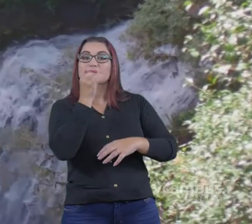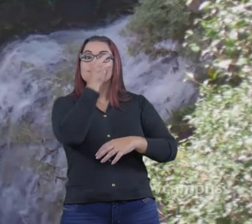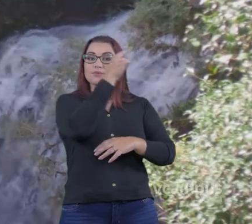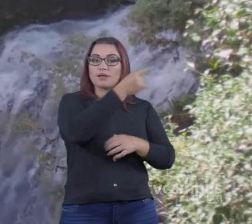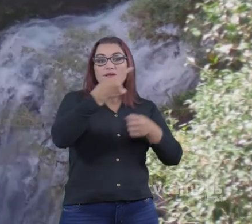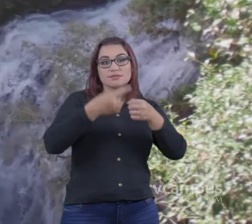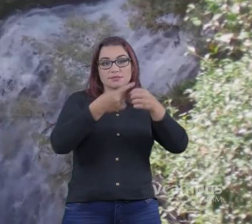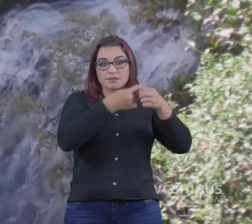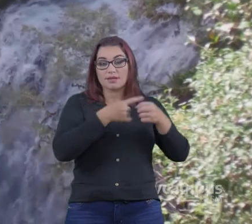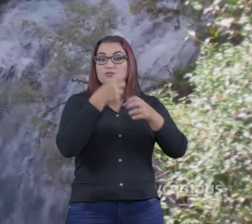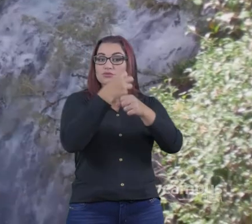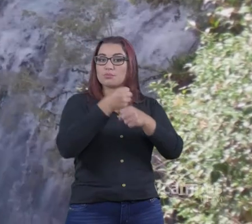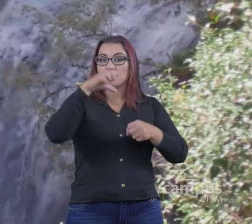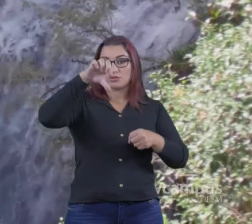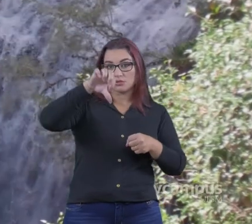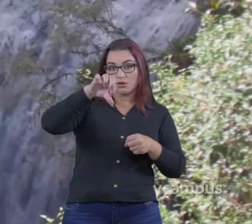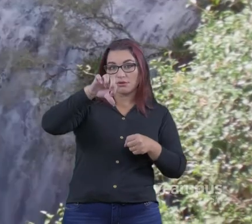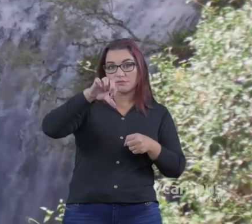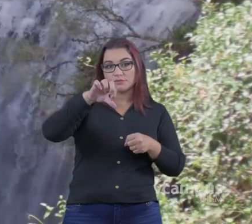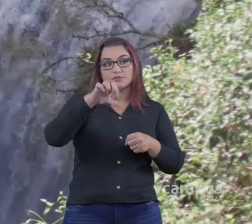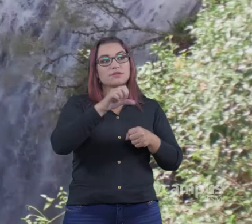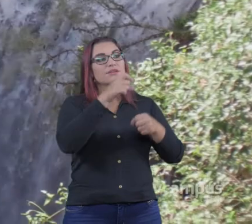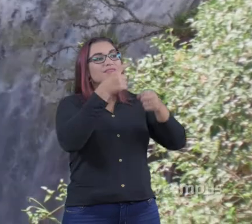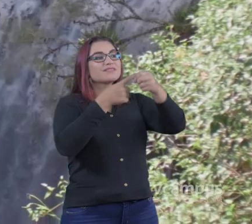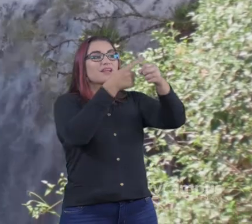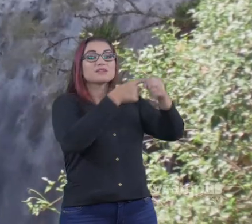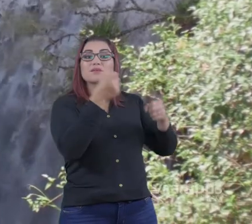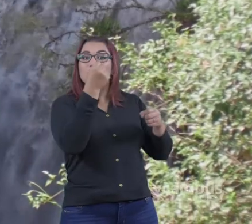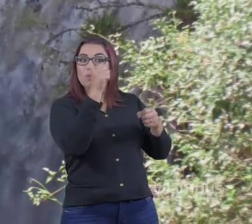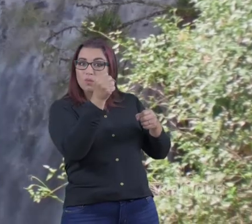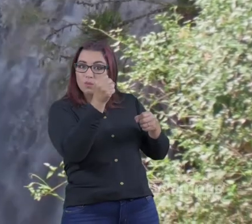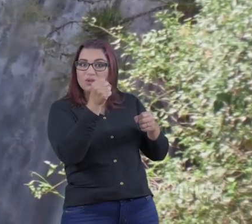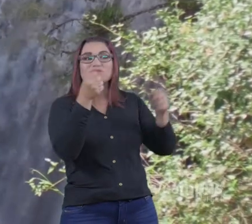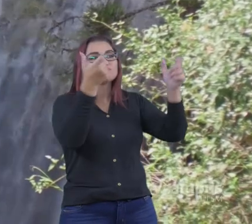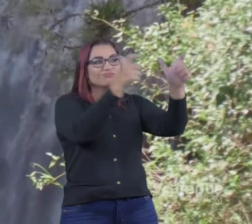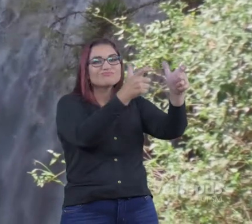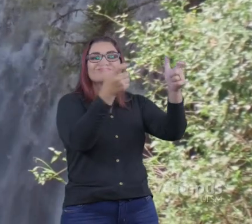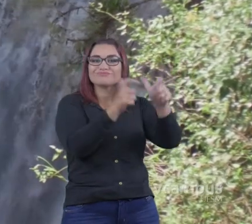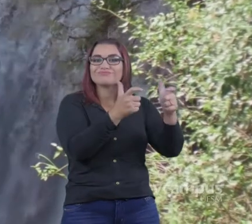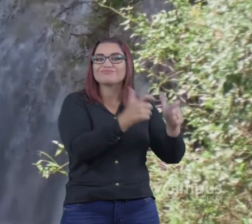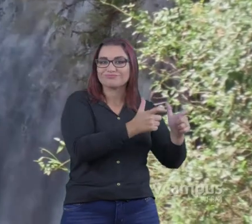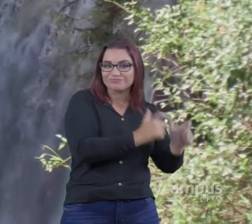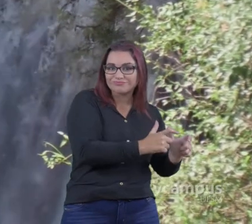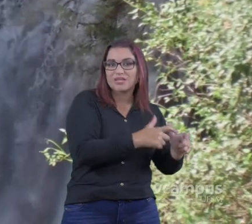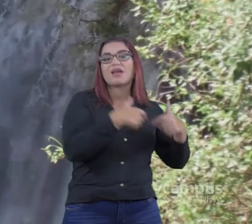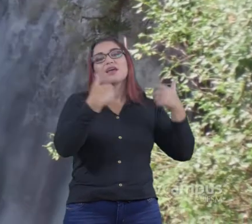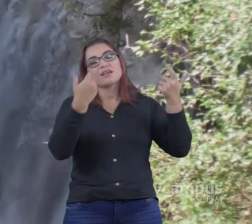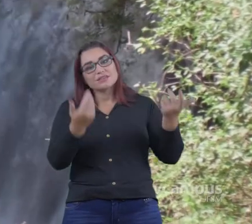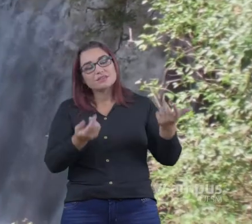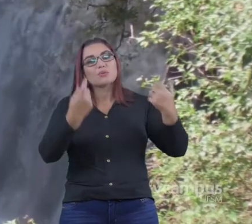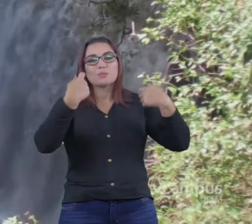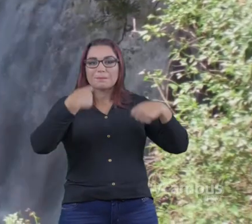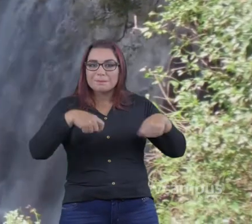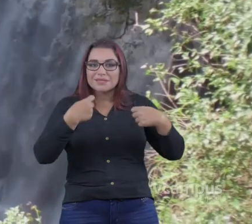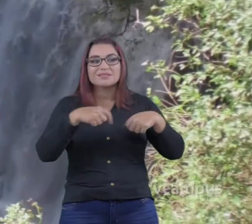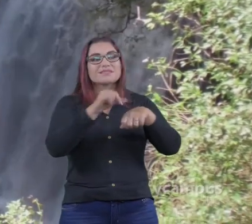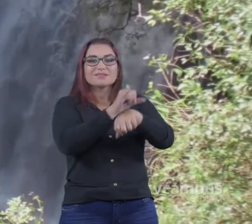nove municípios da Quarta Colônia, oito tiveram redução da sua população no último censo Então, são territórios que precisam de uma iniciativa